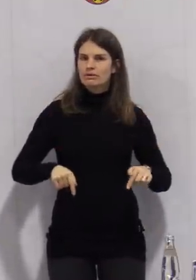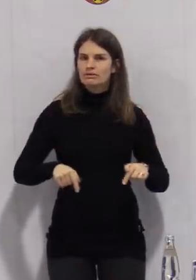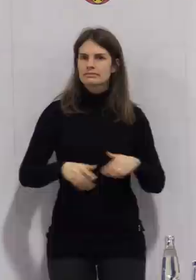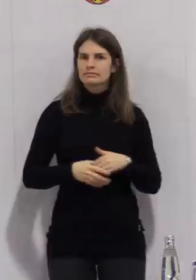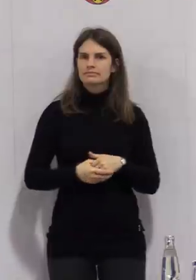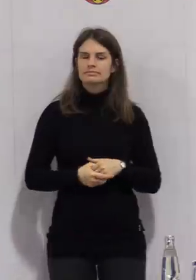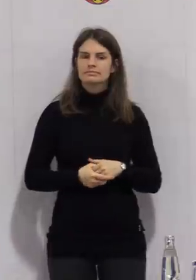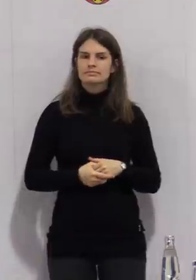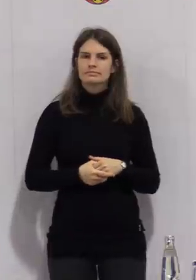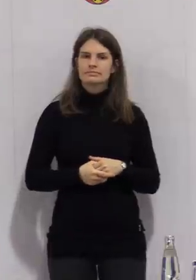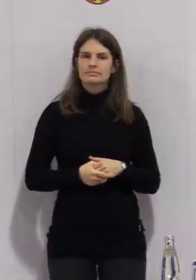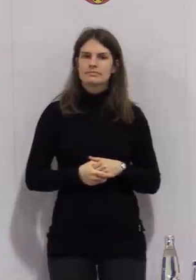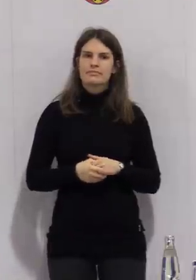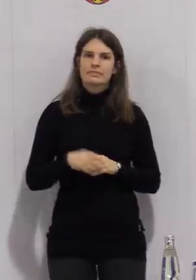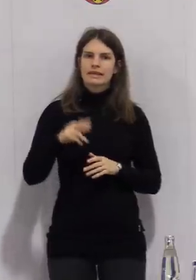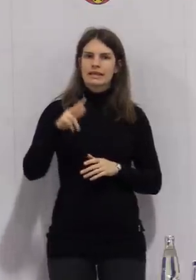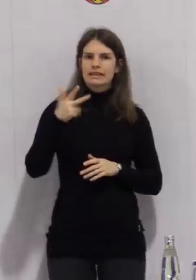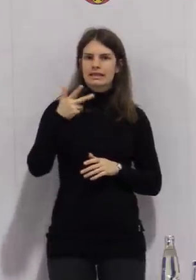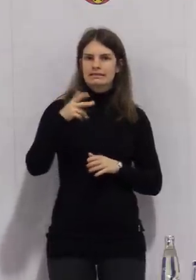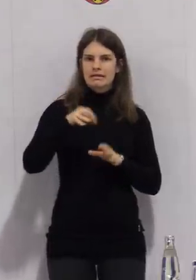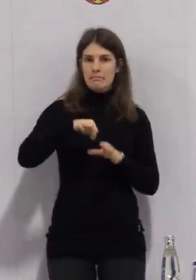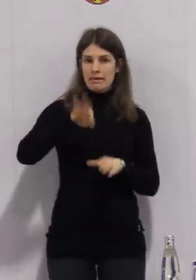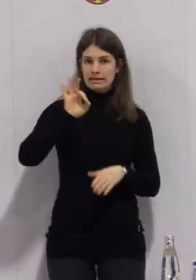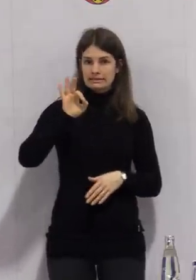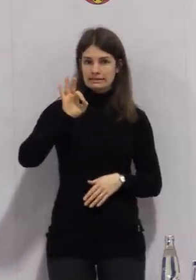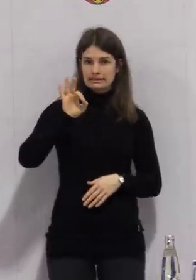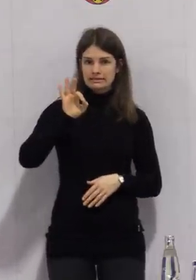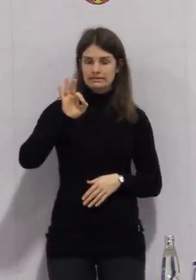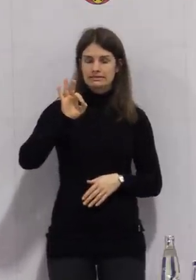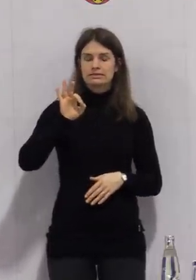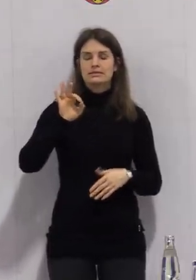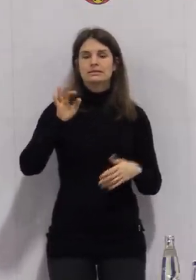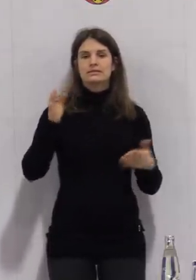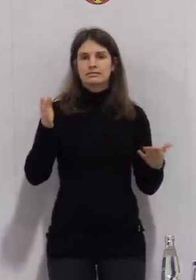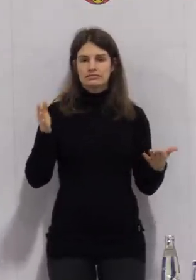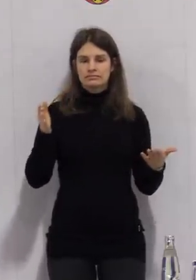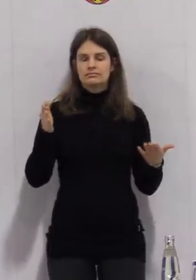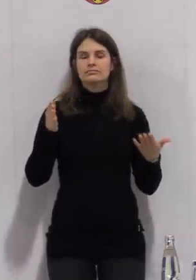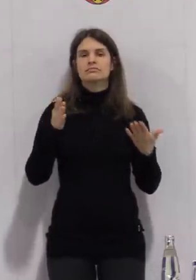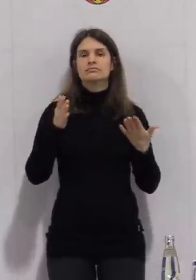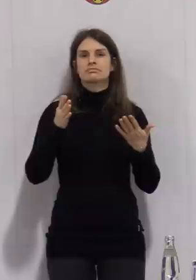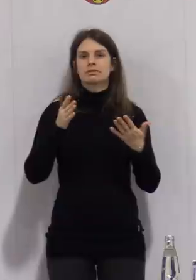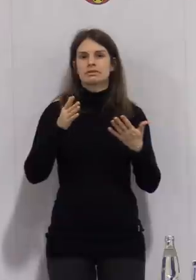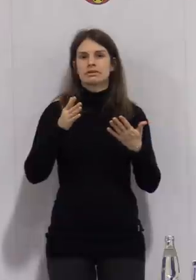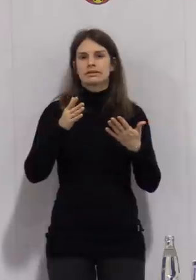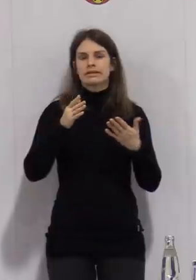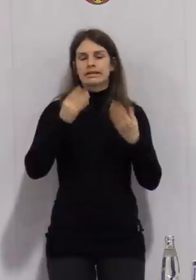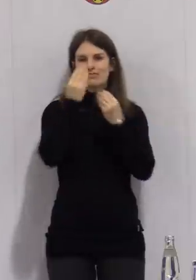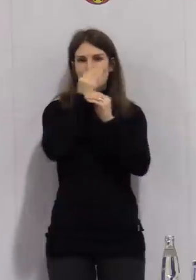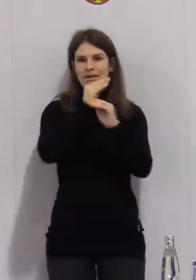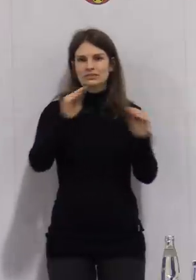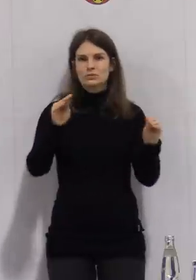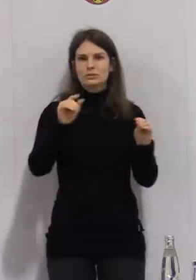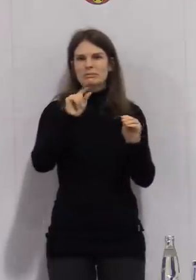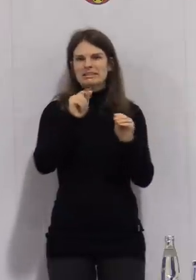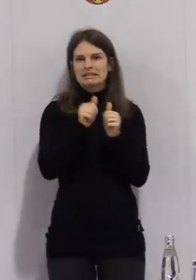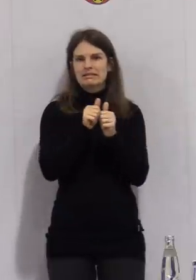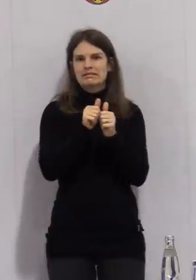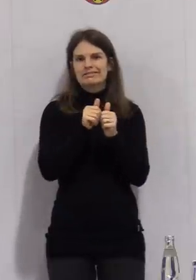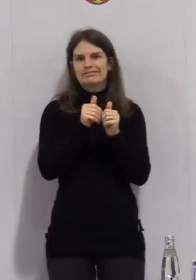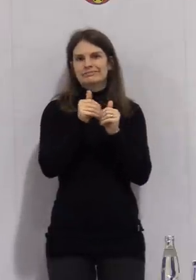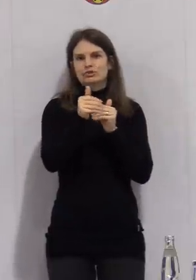3. März kommt also unsere Information für alle etwas verspätet, auch für die